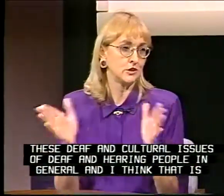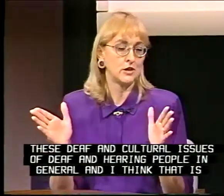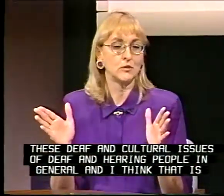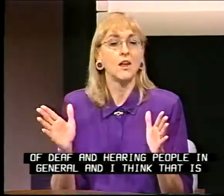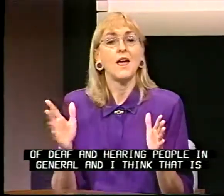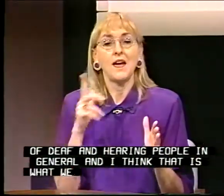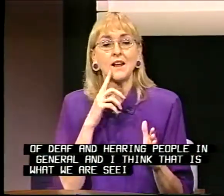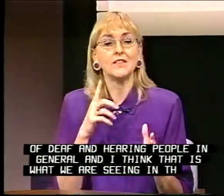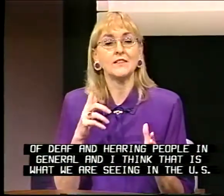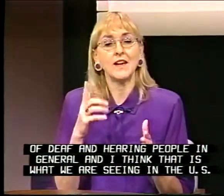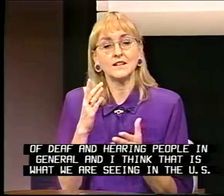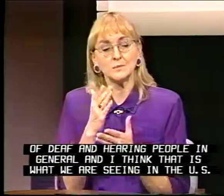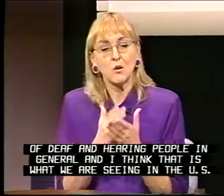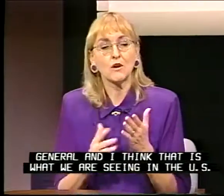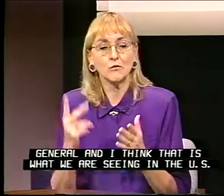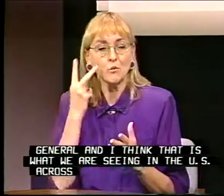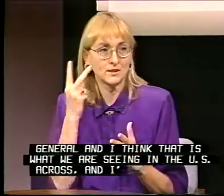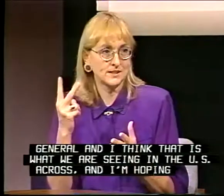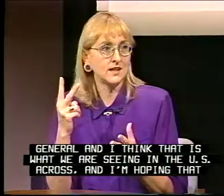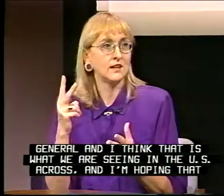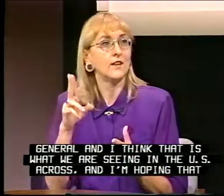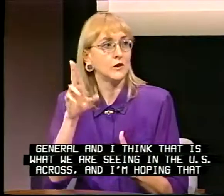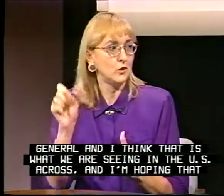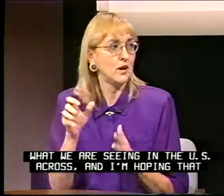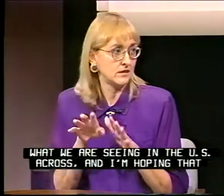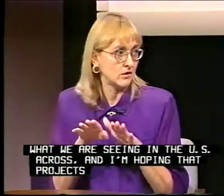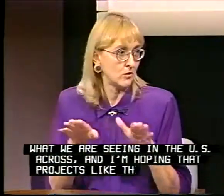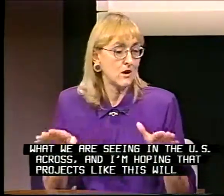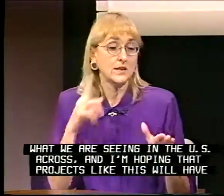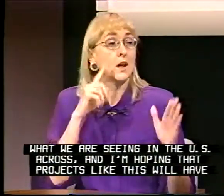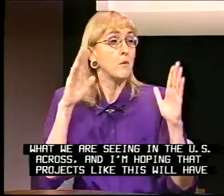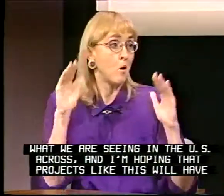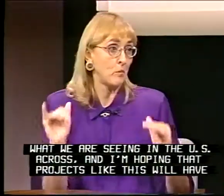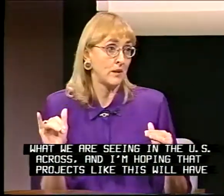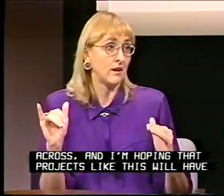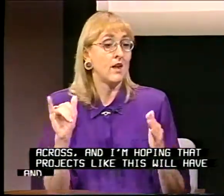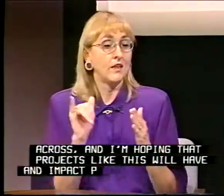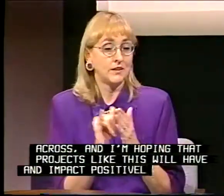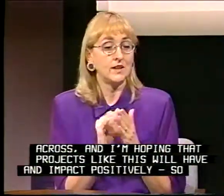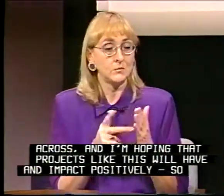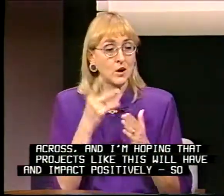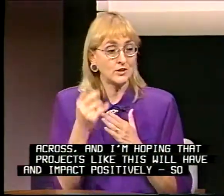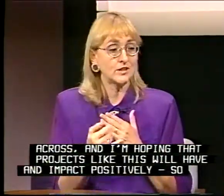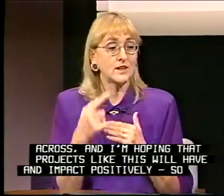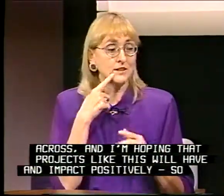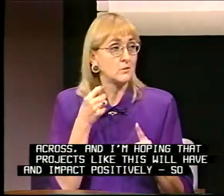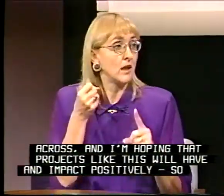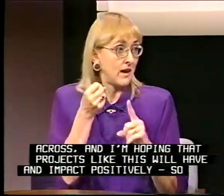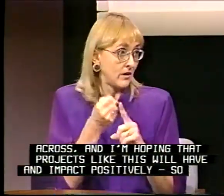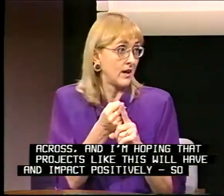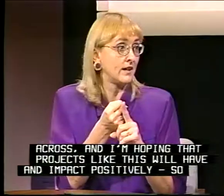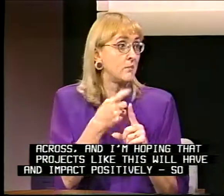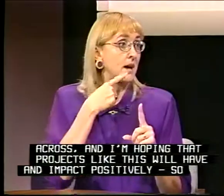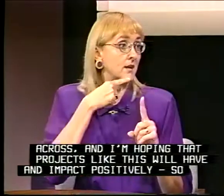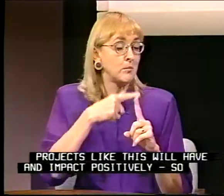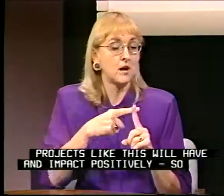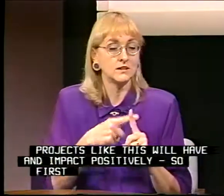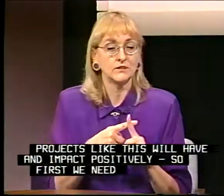general. And I think that is part of what we're seeing in the U.S. across. And I'm hoping that, again, projects like this will have an impact positively.